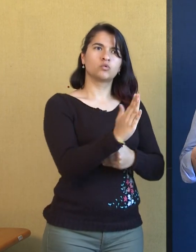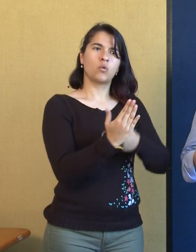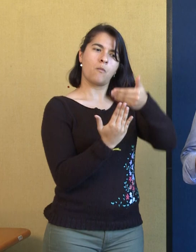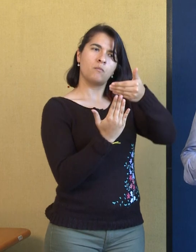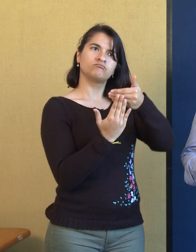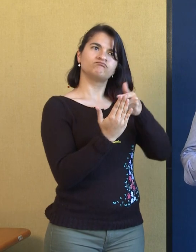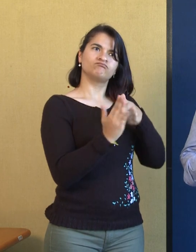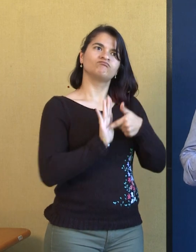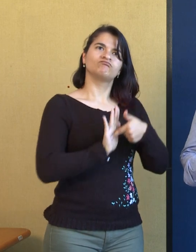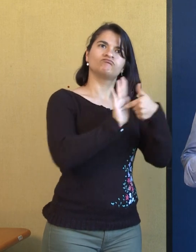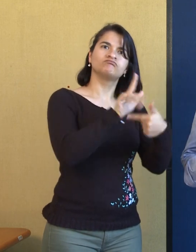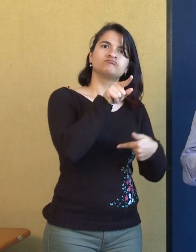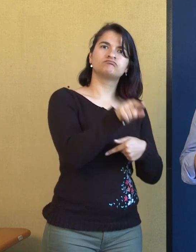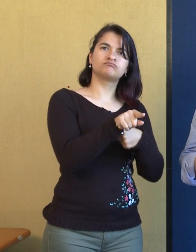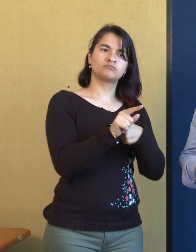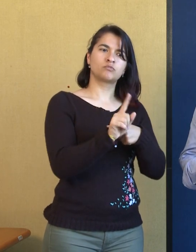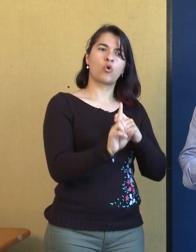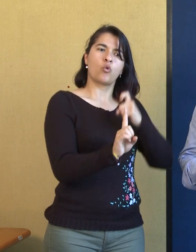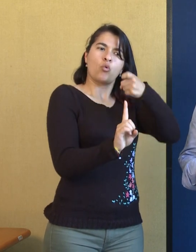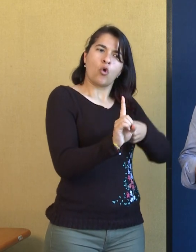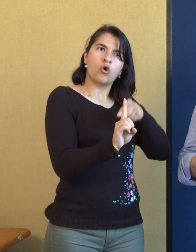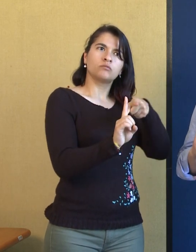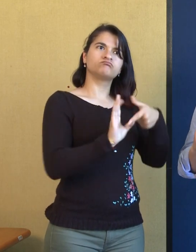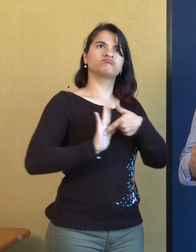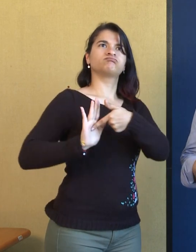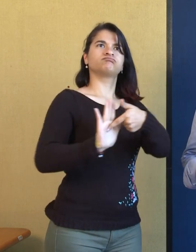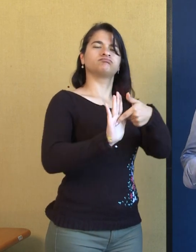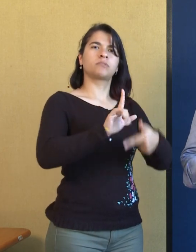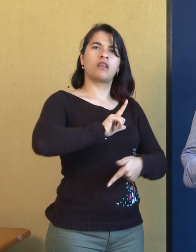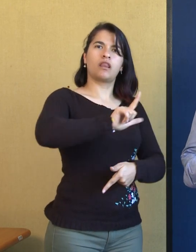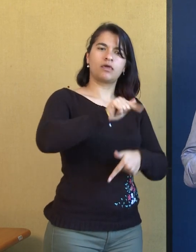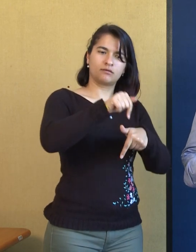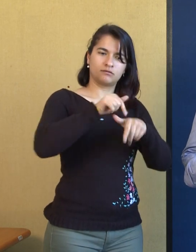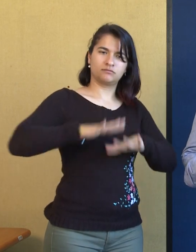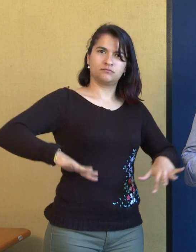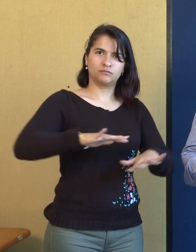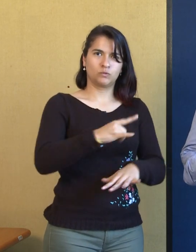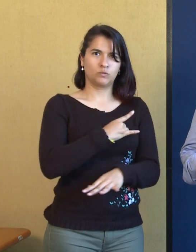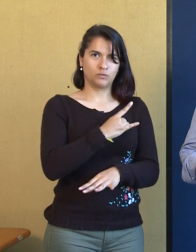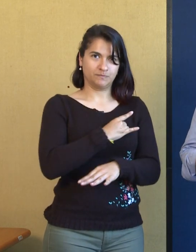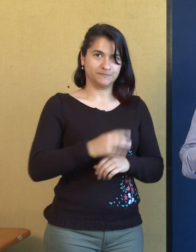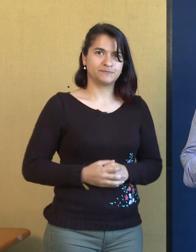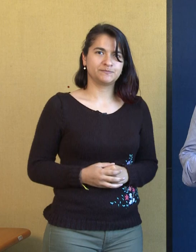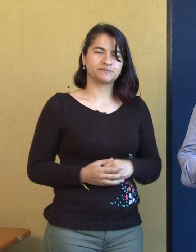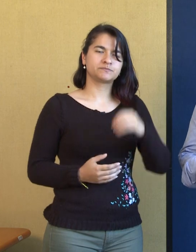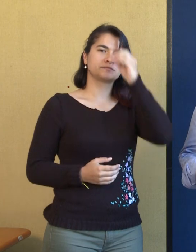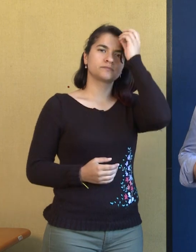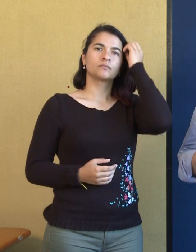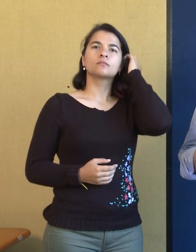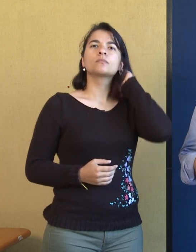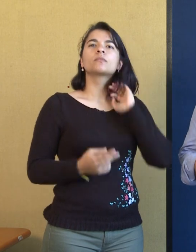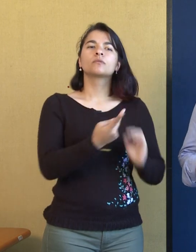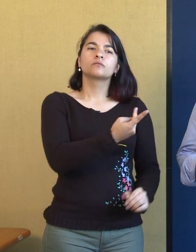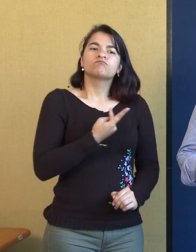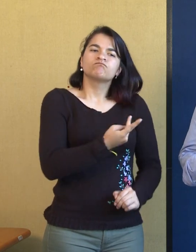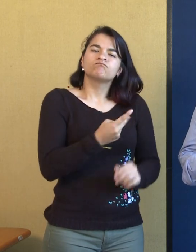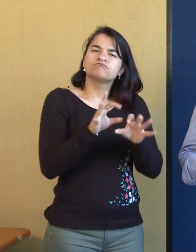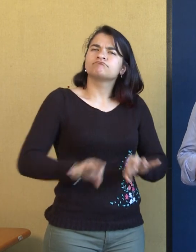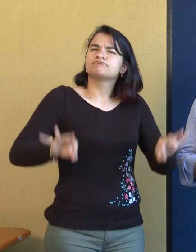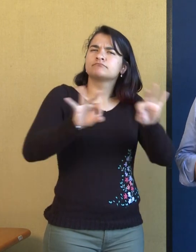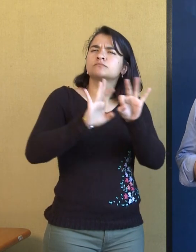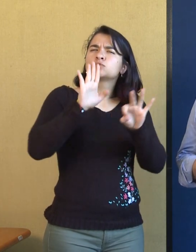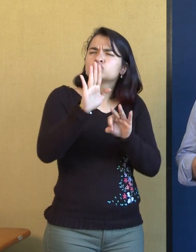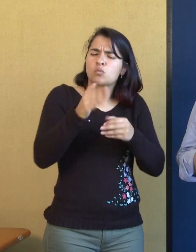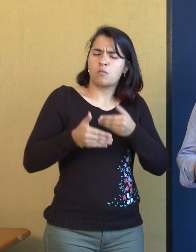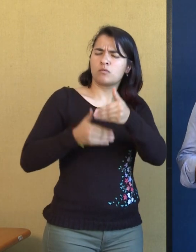predominantes que están llamadas a tener en nuestra universidad. Para nosotros también es muy importante el proceso